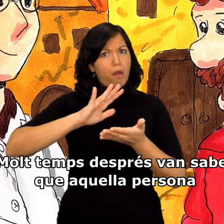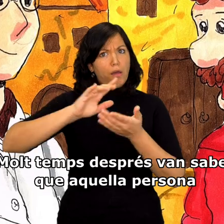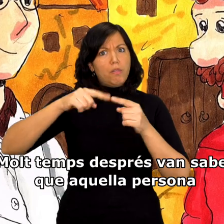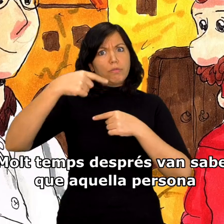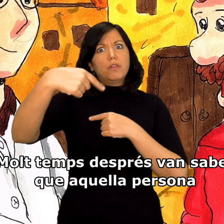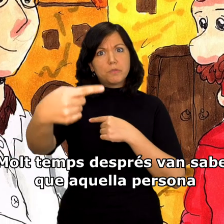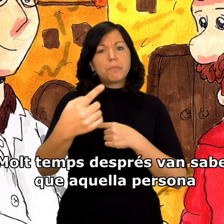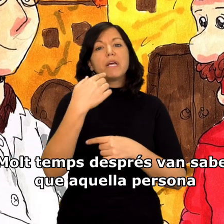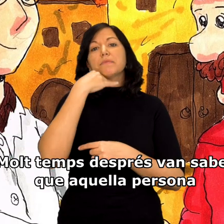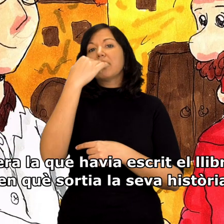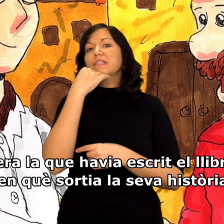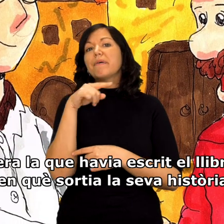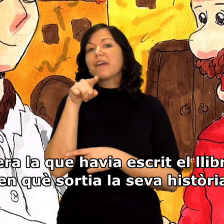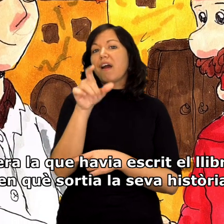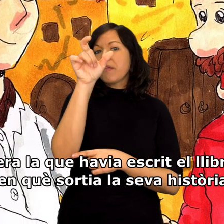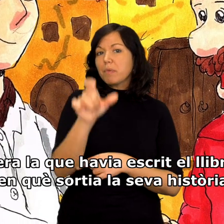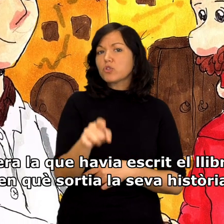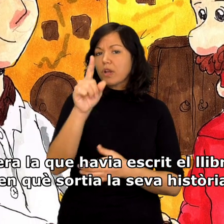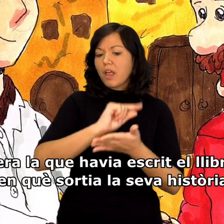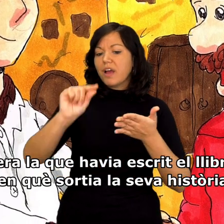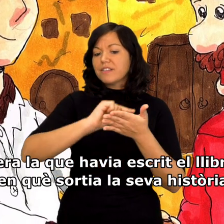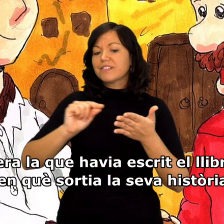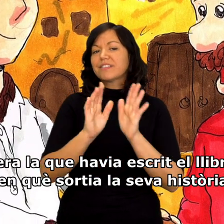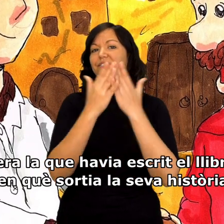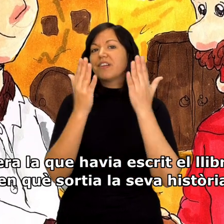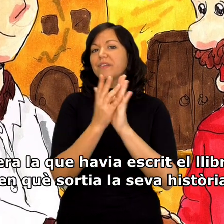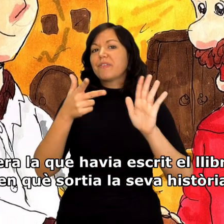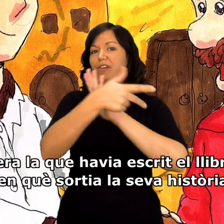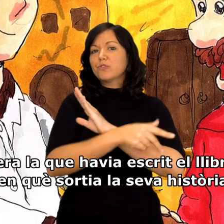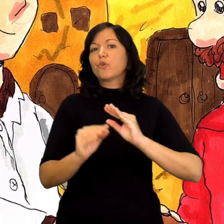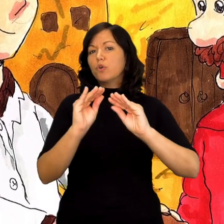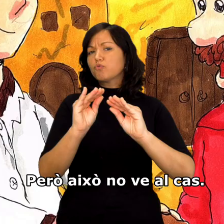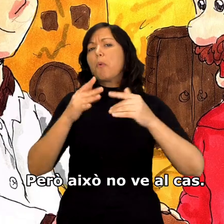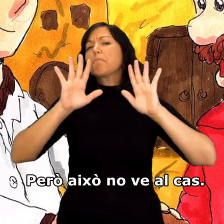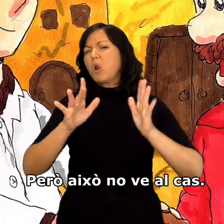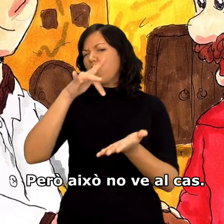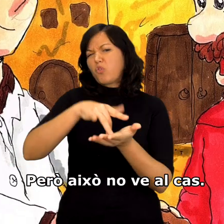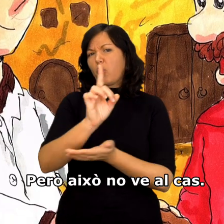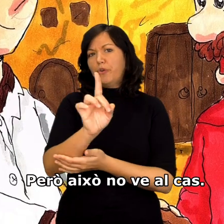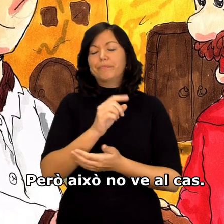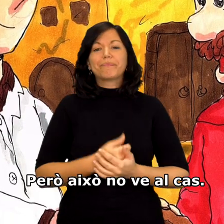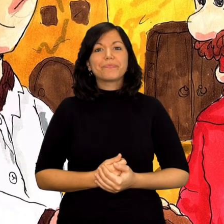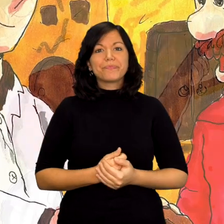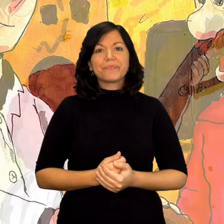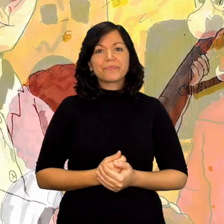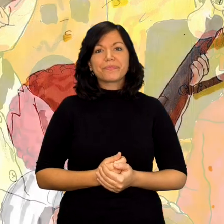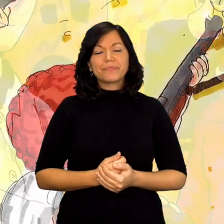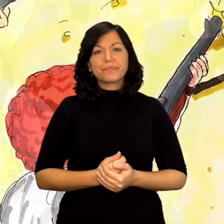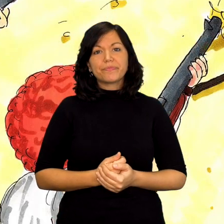després van saber que aquella persona era la que havia escrit el llibre en què sortia a la seva història. Però això no va haver el cas.